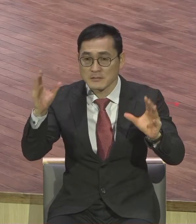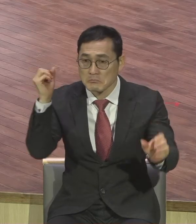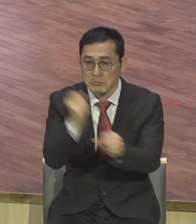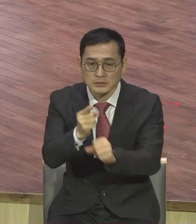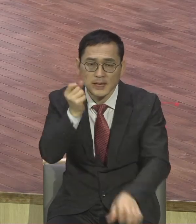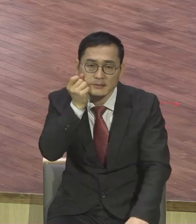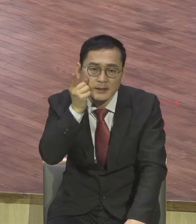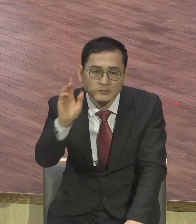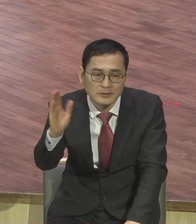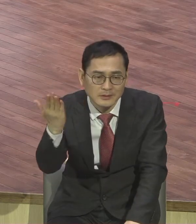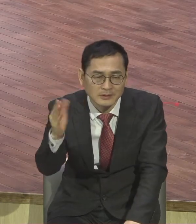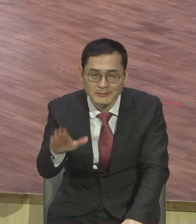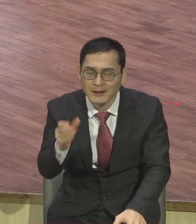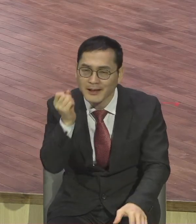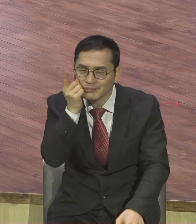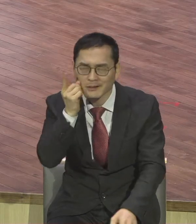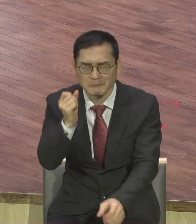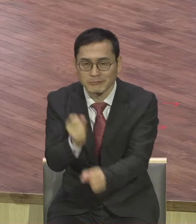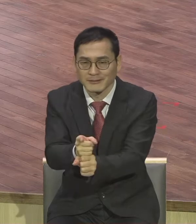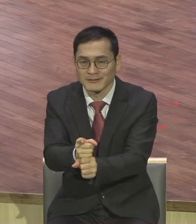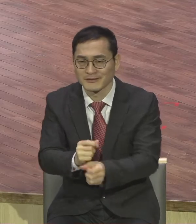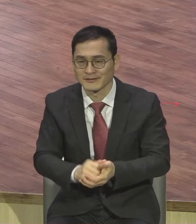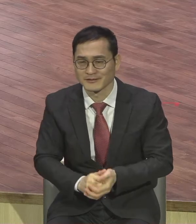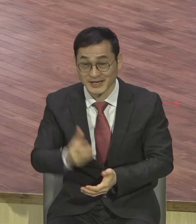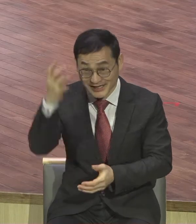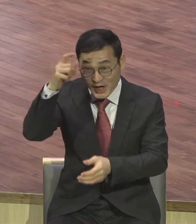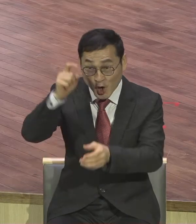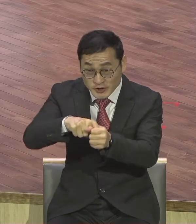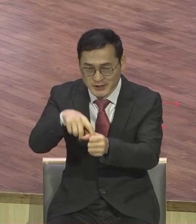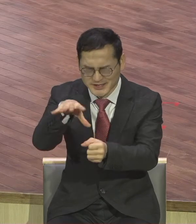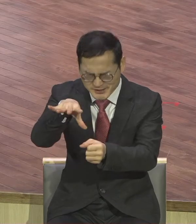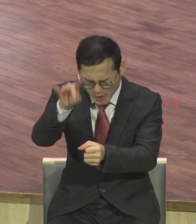그러니까 우리가 영적 초심을 놓치지 않고 있으면